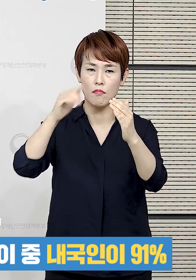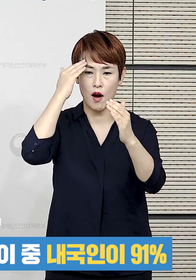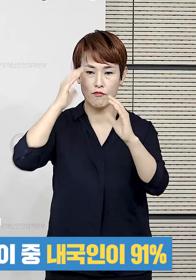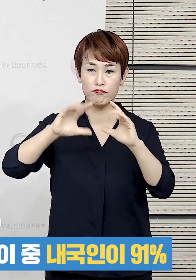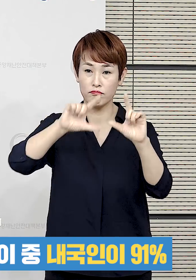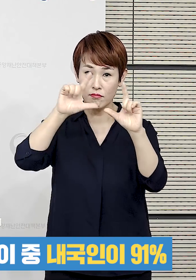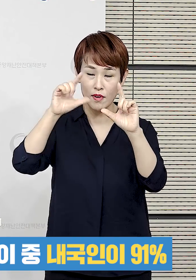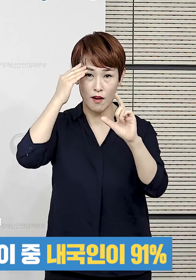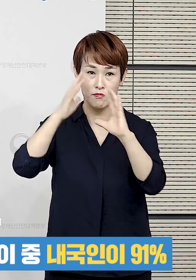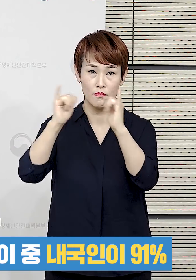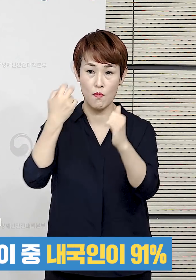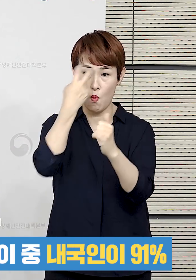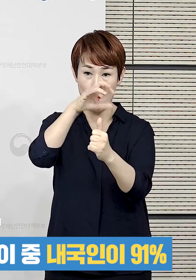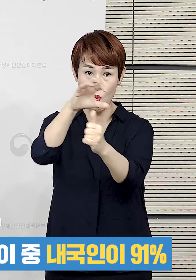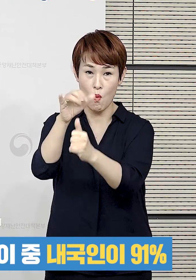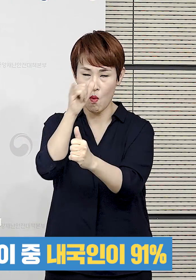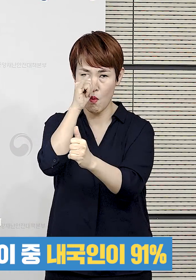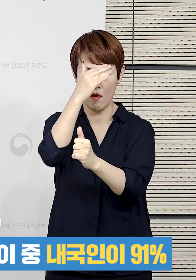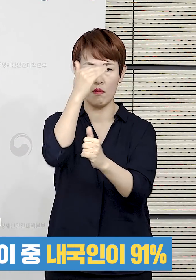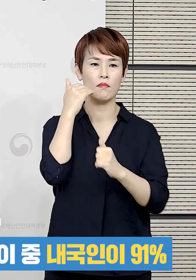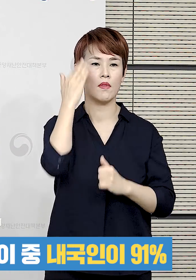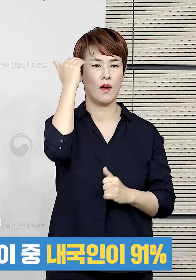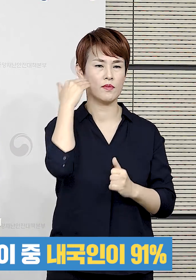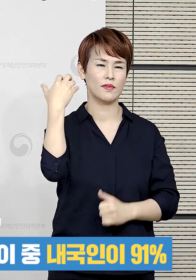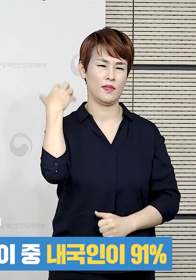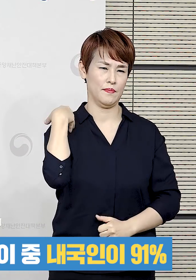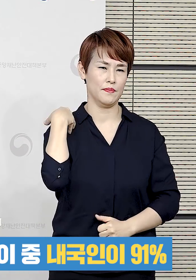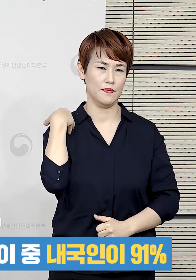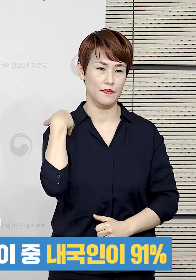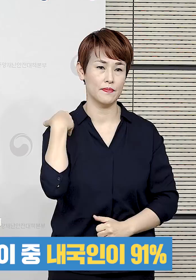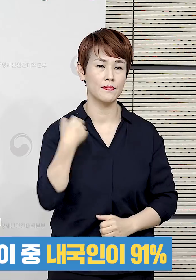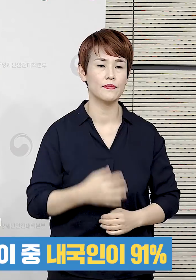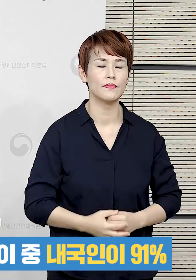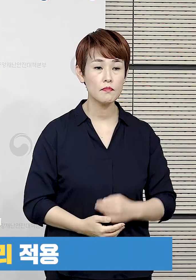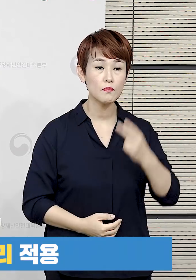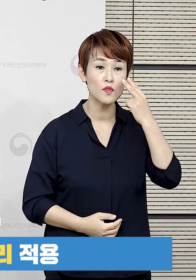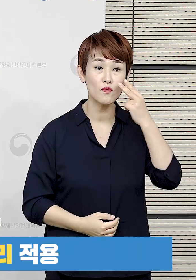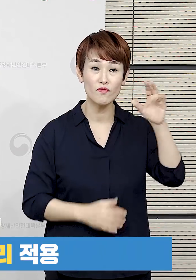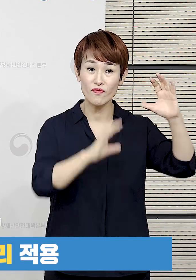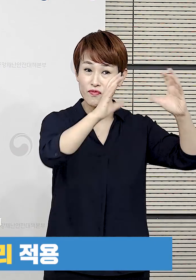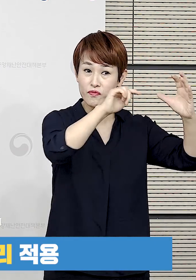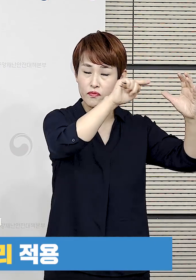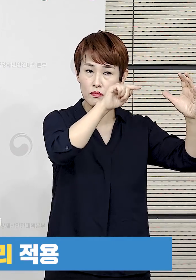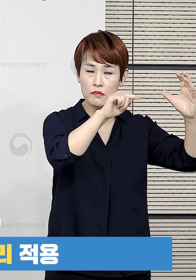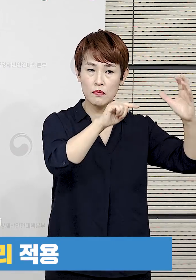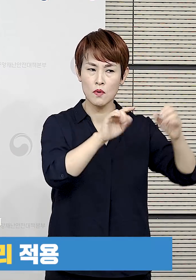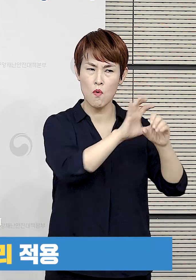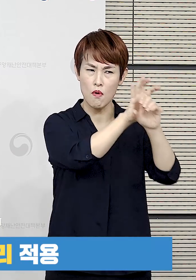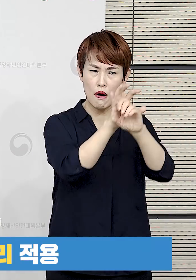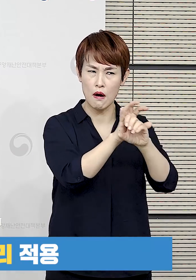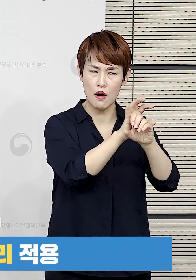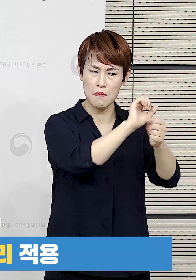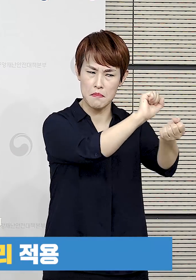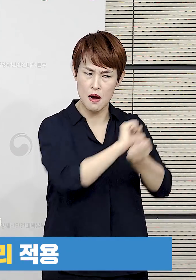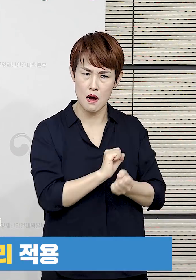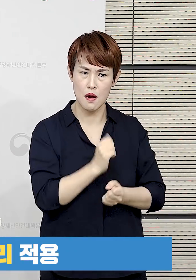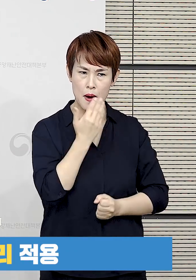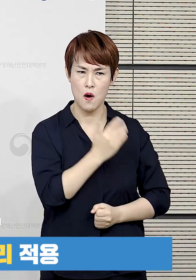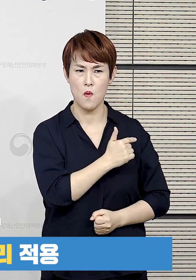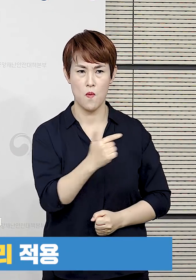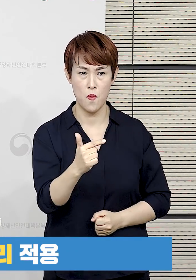것은 헌법이 부여한 국가의 책임임을 다시 한번 강조드립니다. 방역 당국은 미국에 대해서도